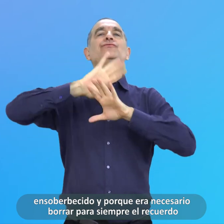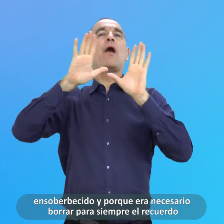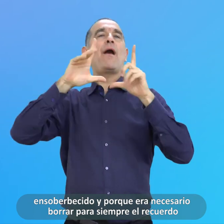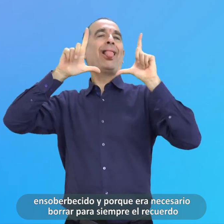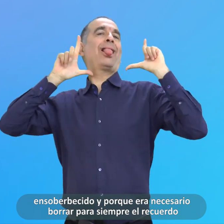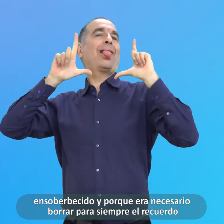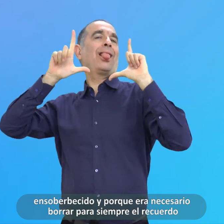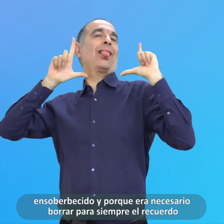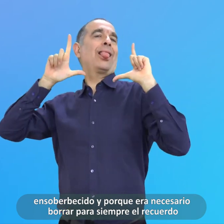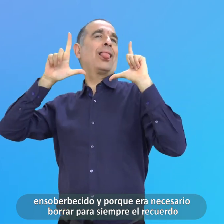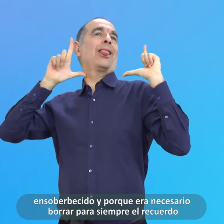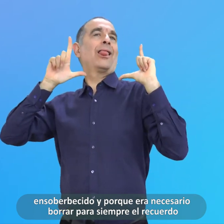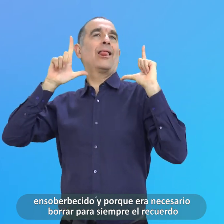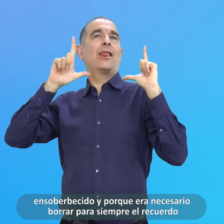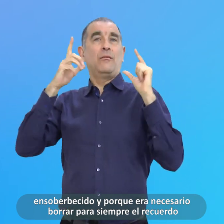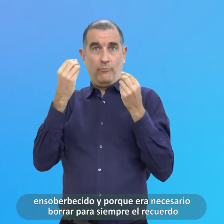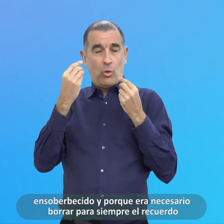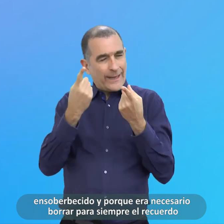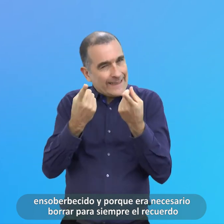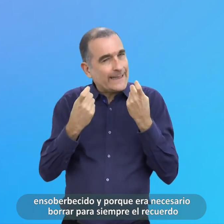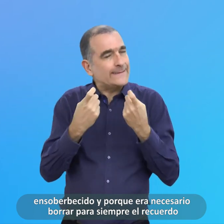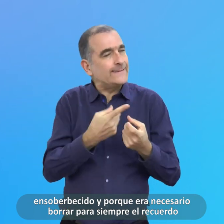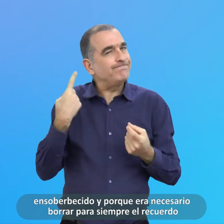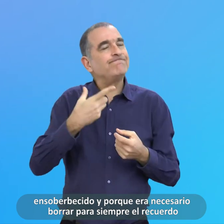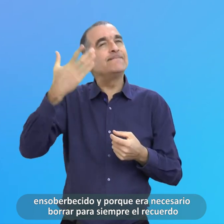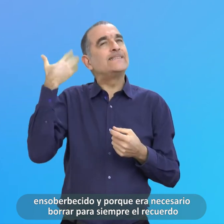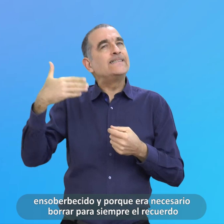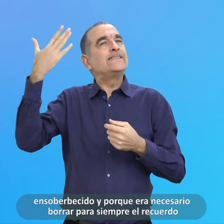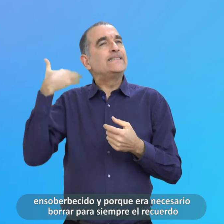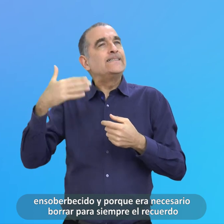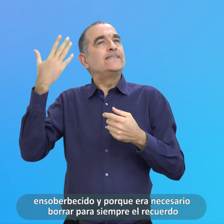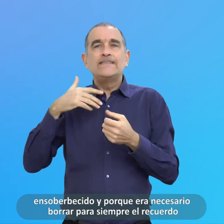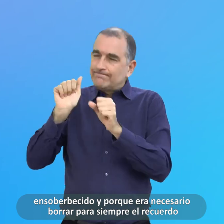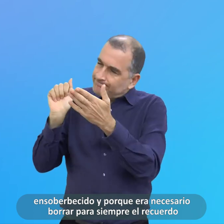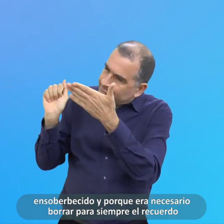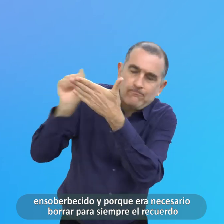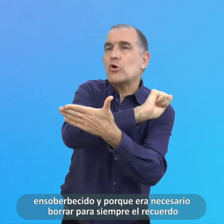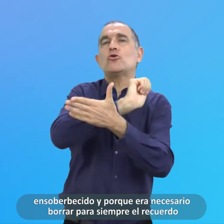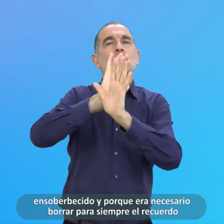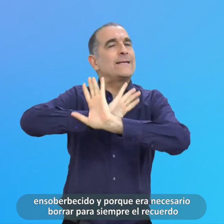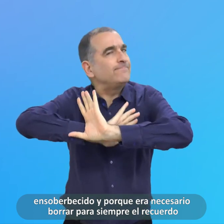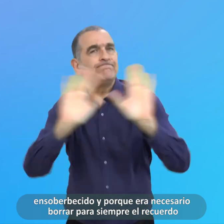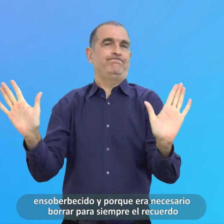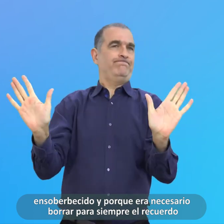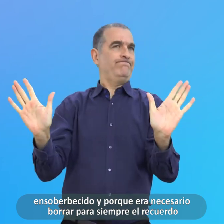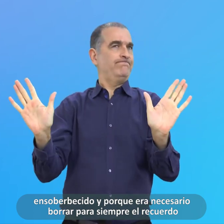porque era necesario borrar para siempre El recuerdo de